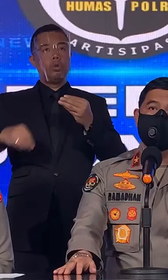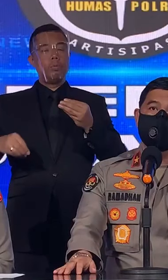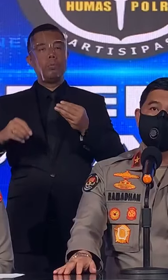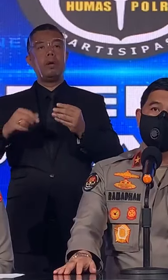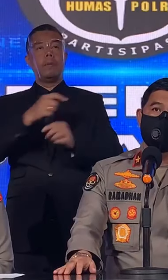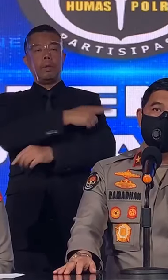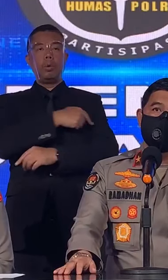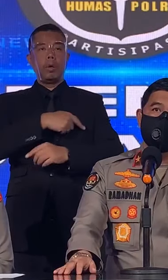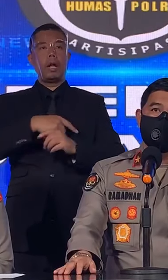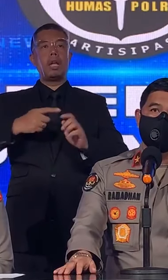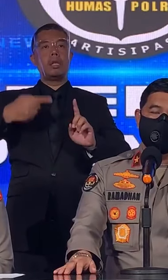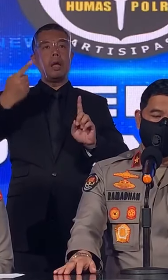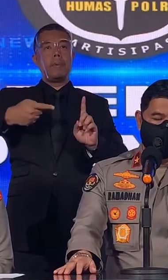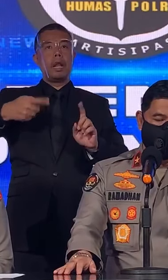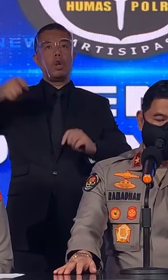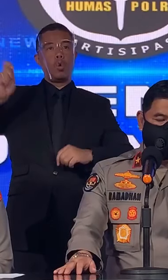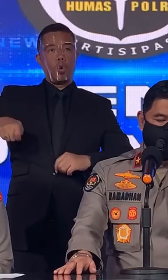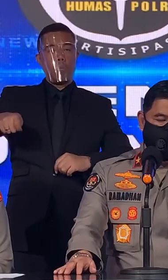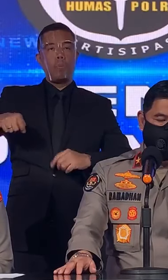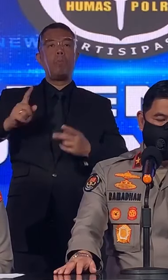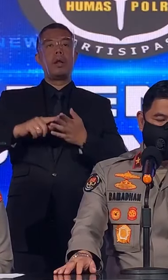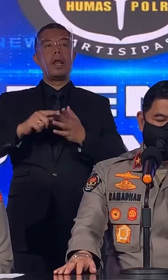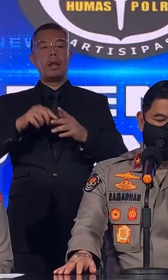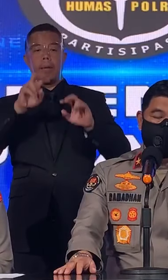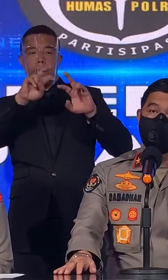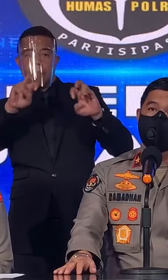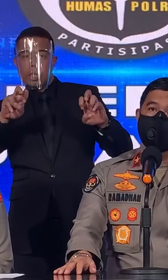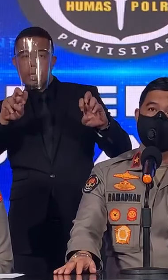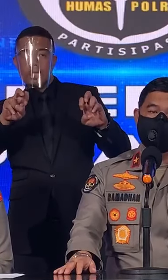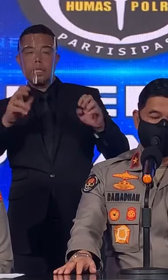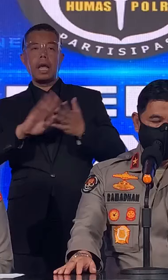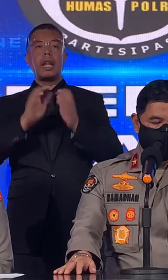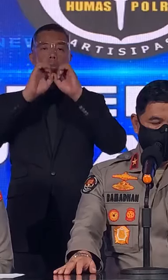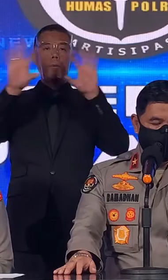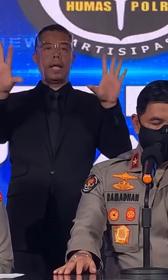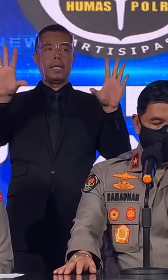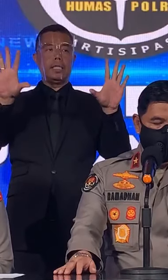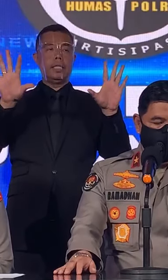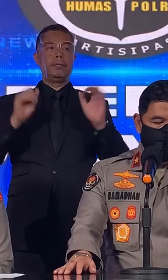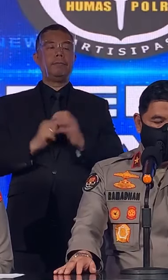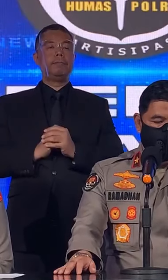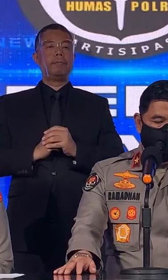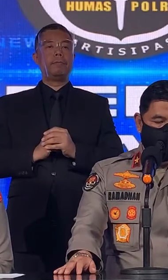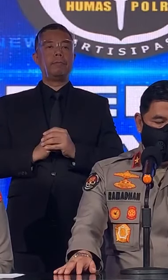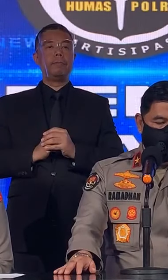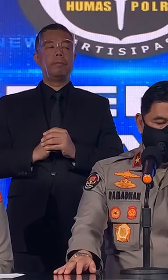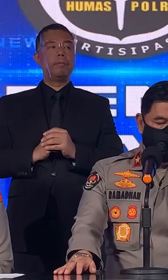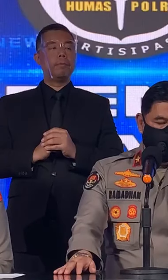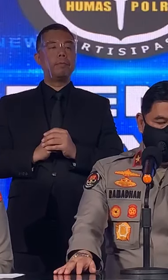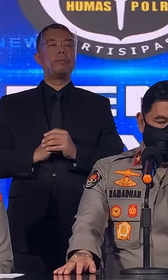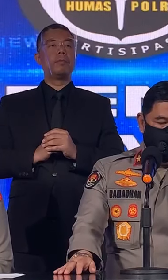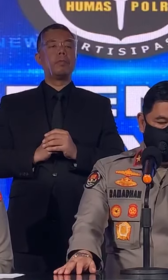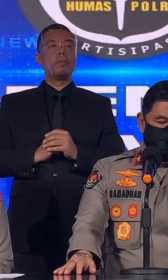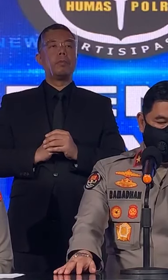Hukum Subsatgas Deteksi Dan Publikasi Kemudian